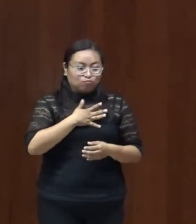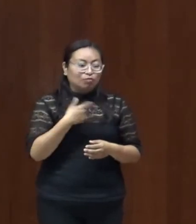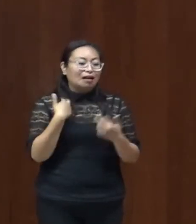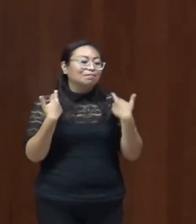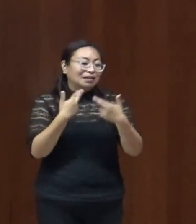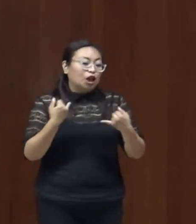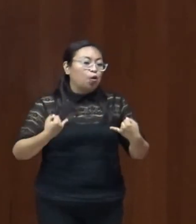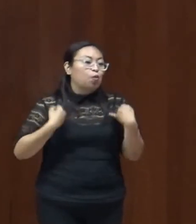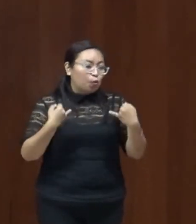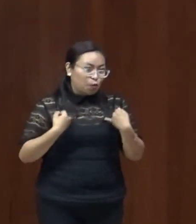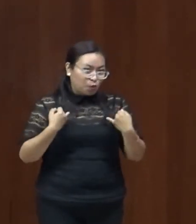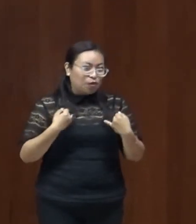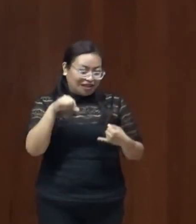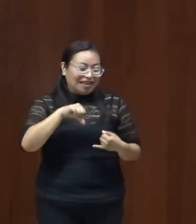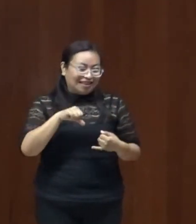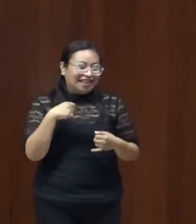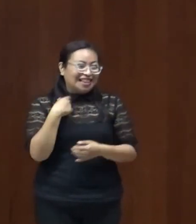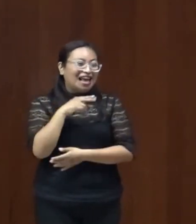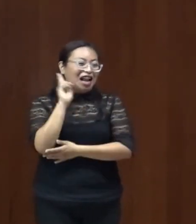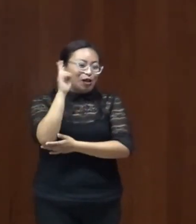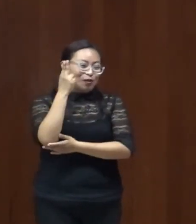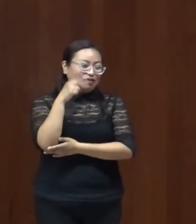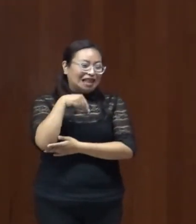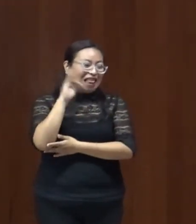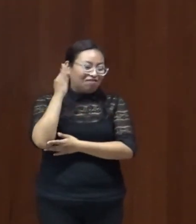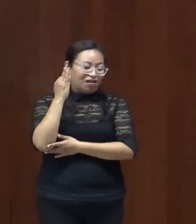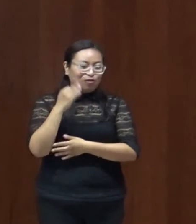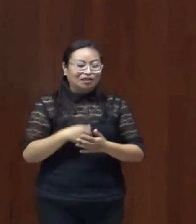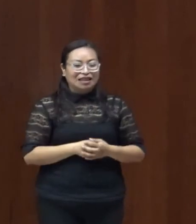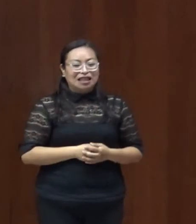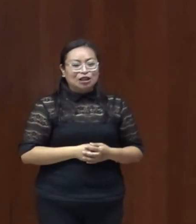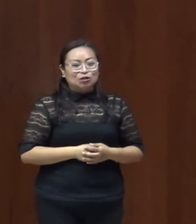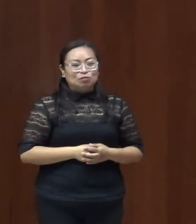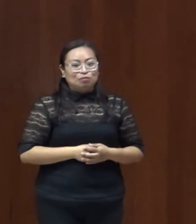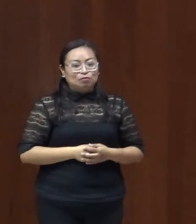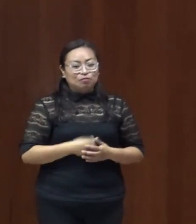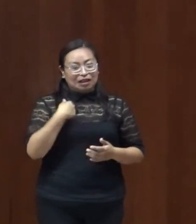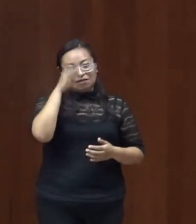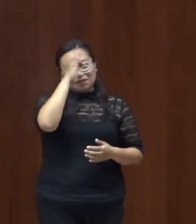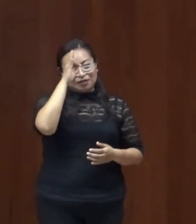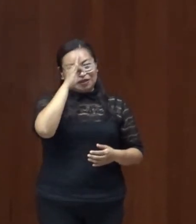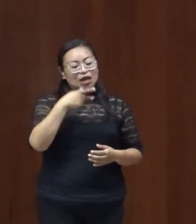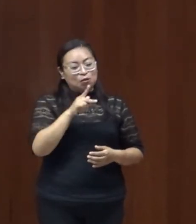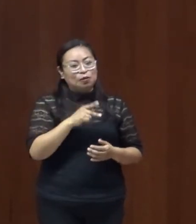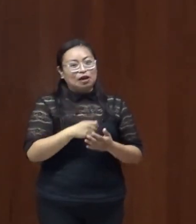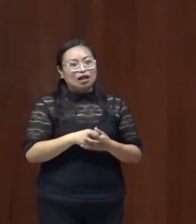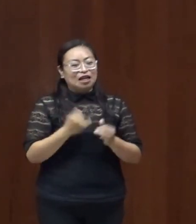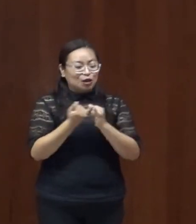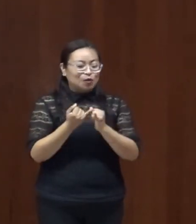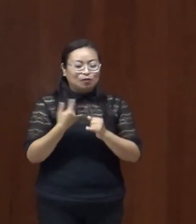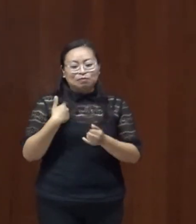jóvenes de esta facultad y yo como nos hacía a favor la